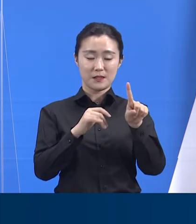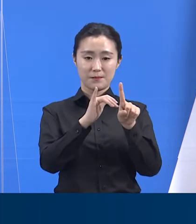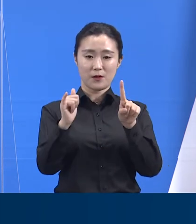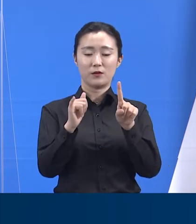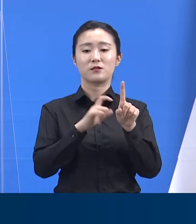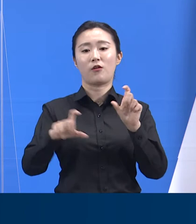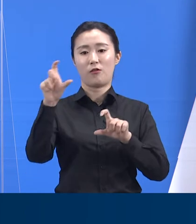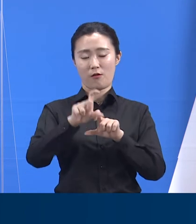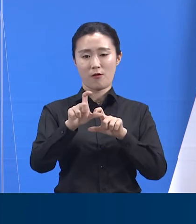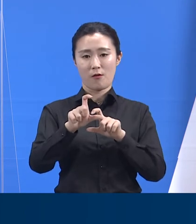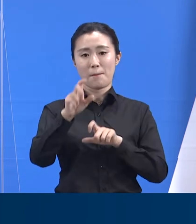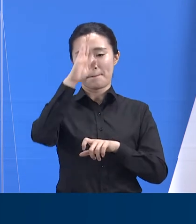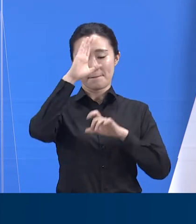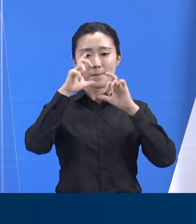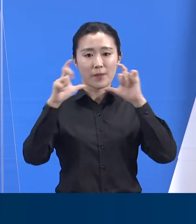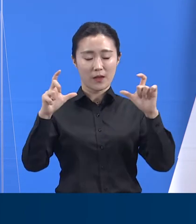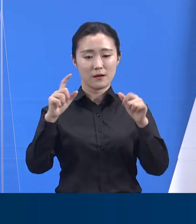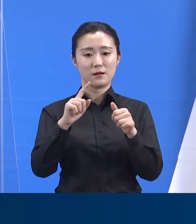22명입니다.